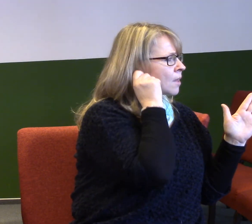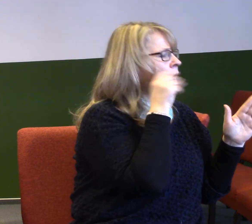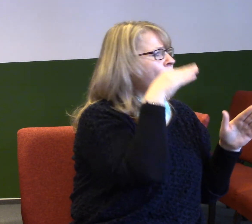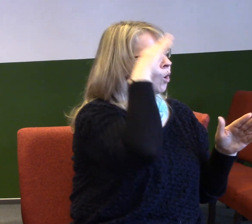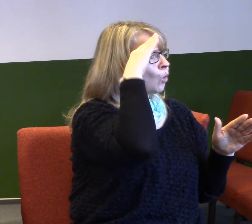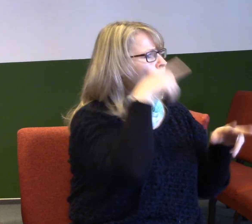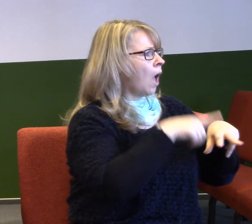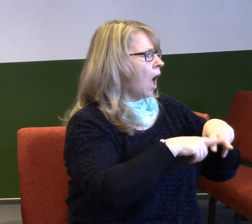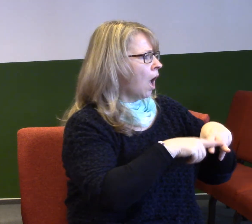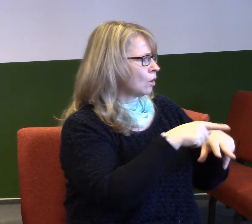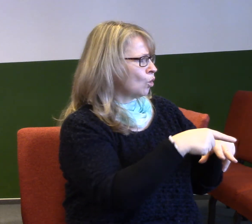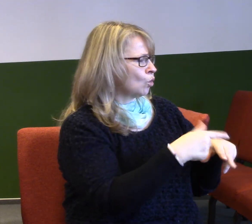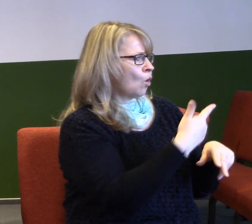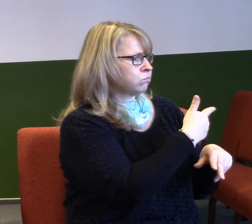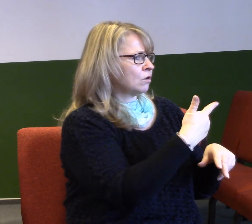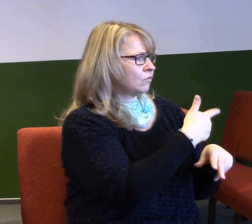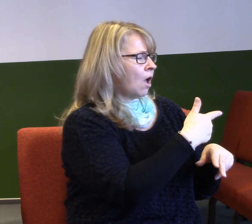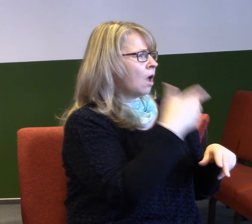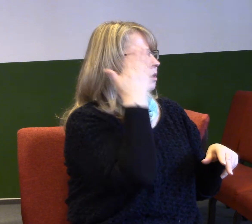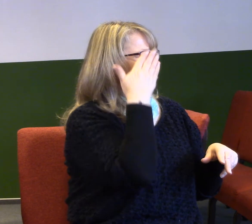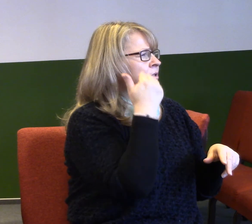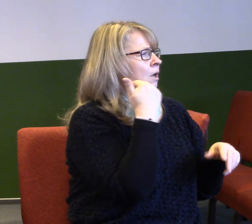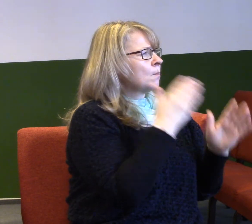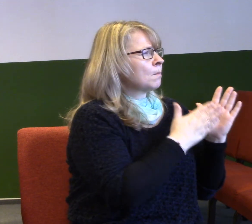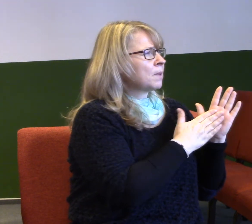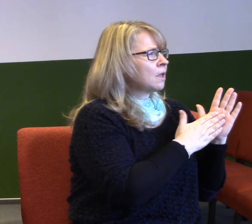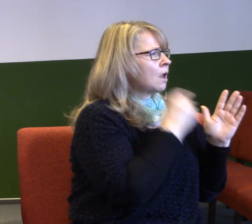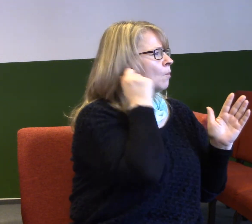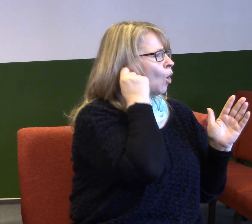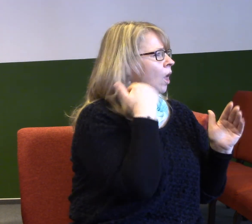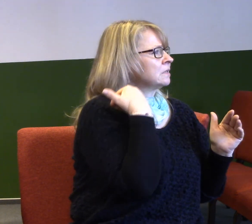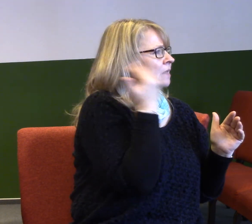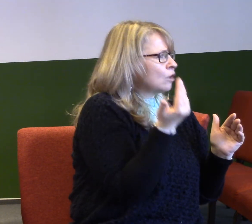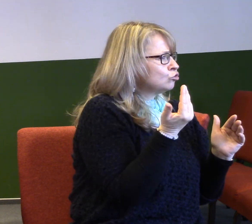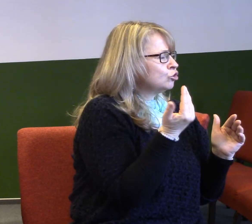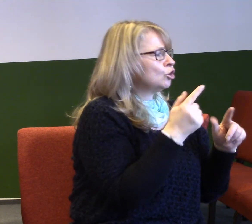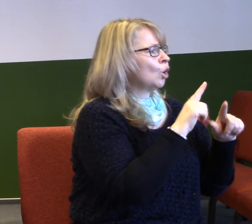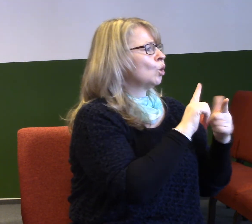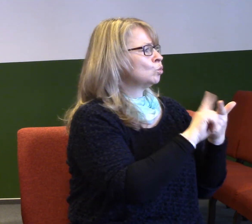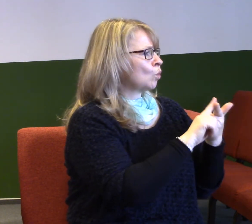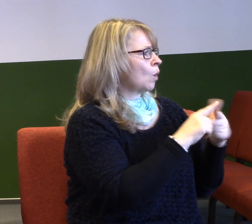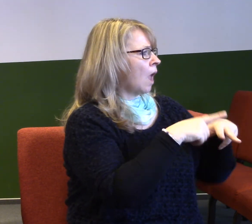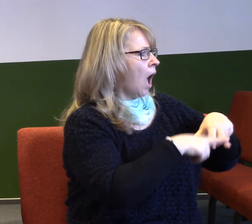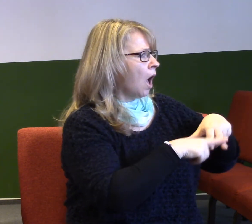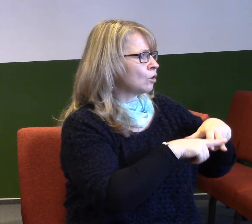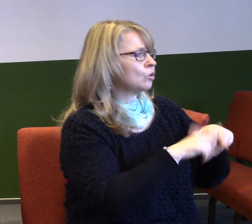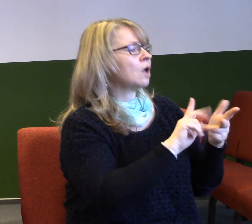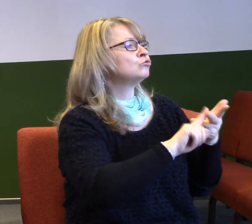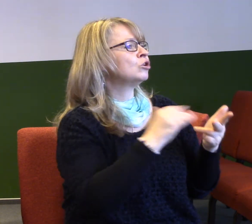se přiznám, nevím jistě, ale myslím, že Miriam byla nejstarší, pak byl Áron a nakonec se narodil Mojžíš. Když tedy ten